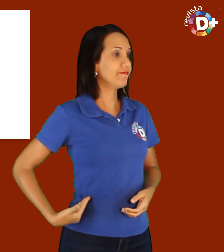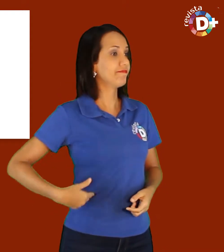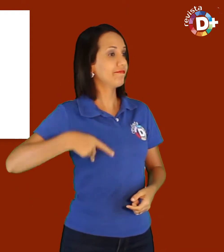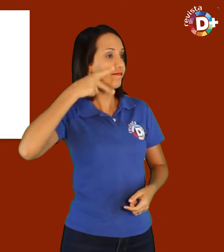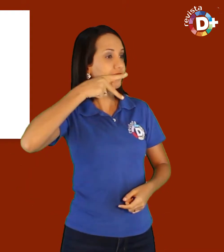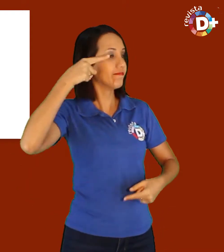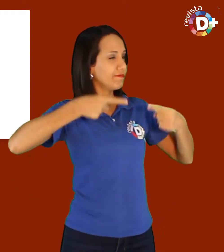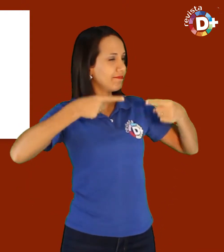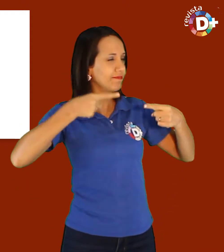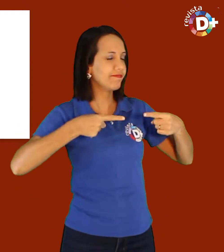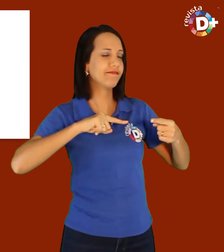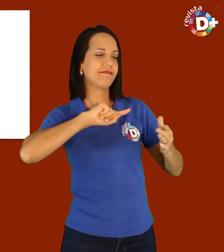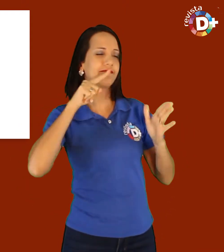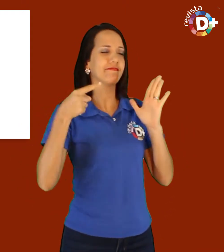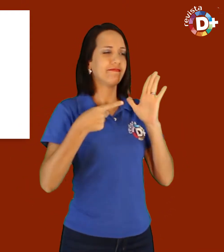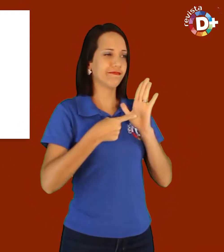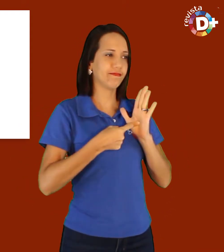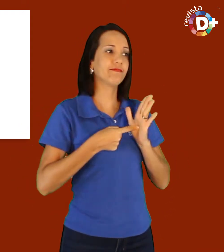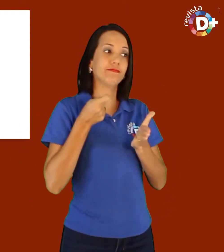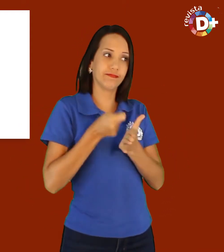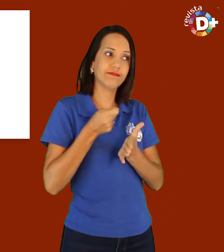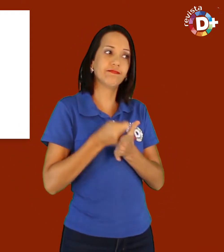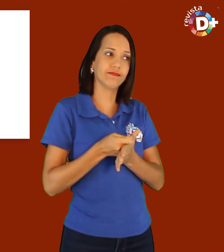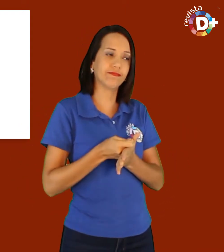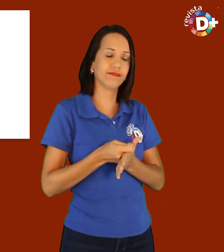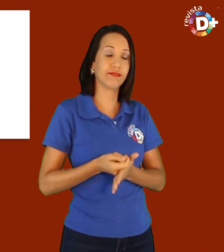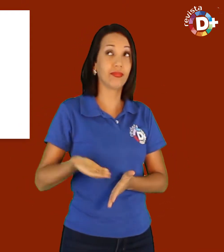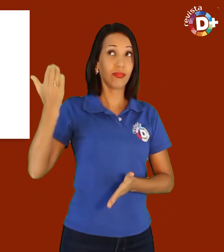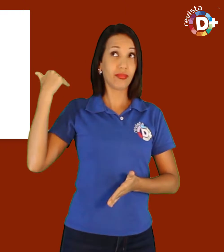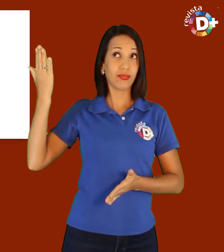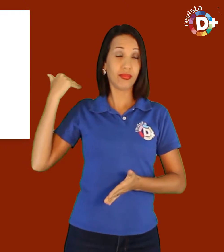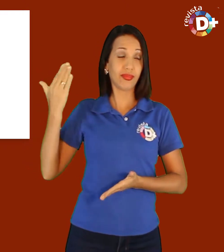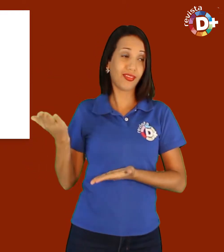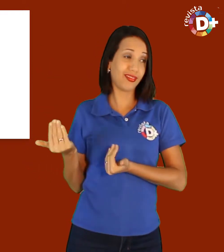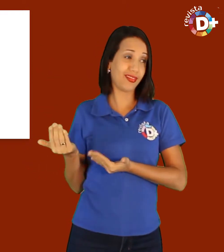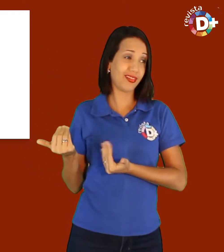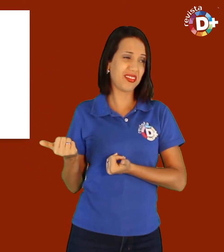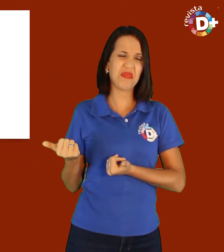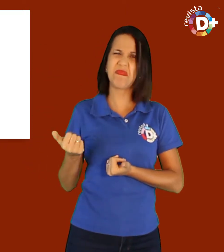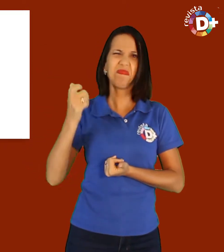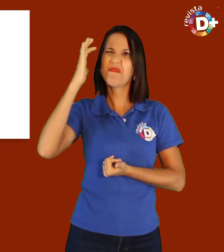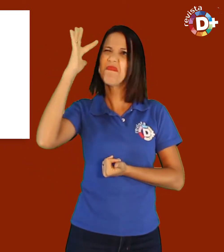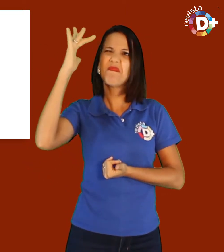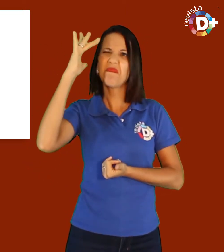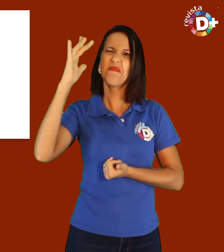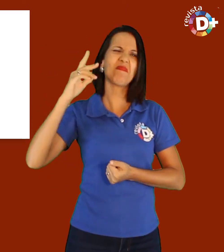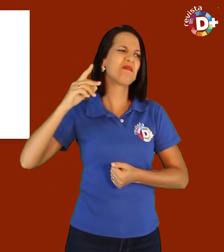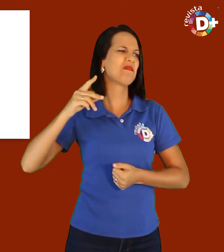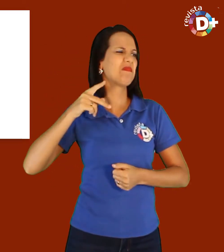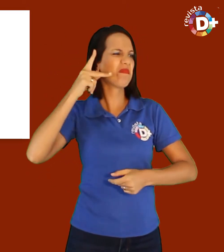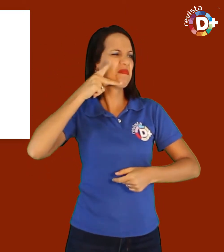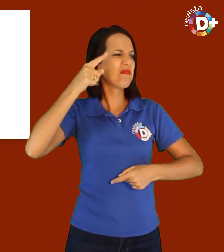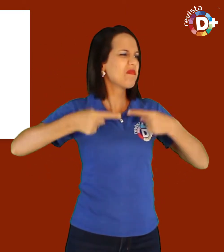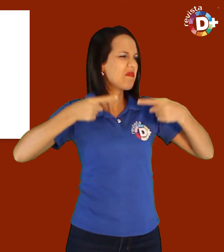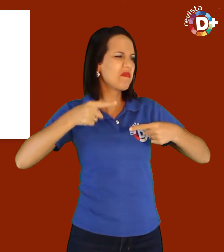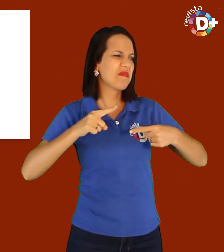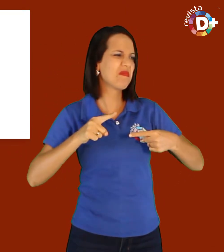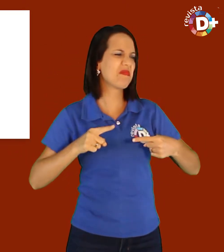menos para mim, é missão e tarefa. Quando menina, nunca vislumbrei meu futuro na condição de política, muito